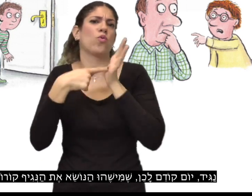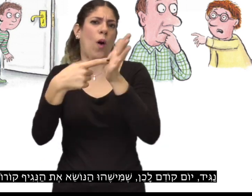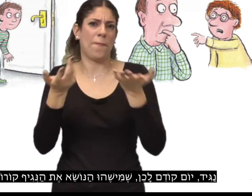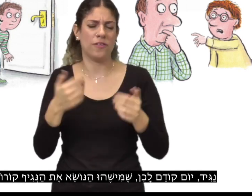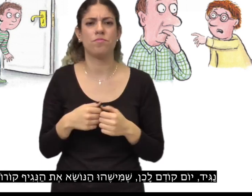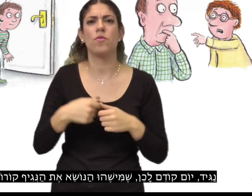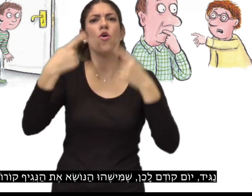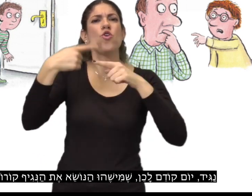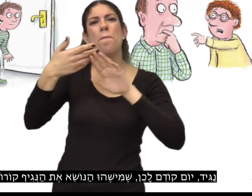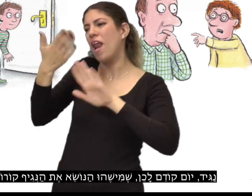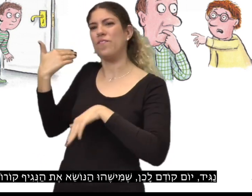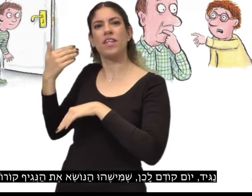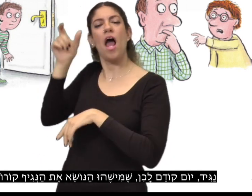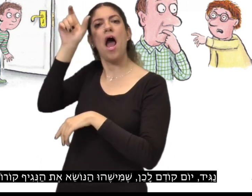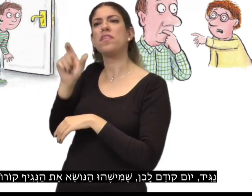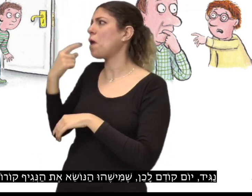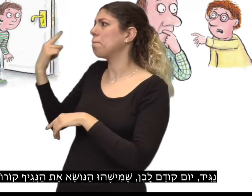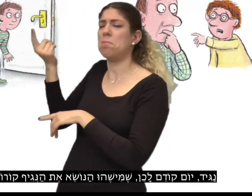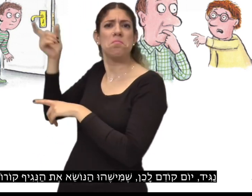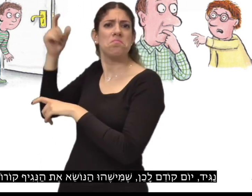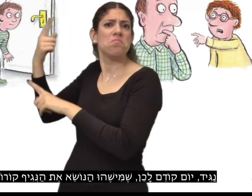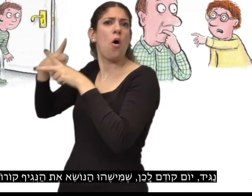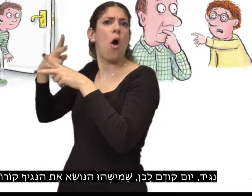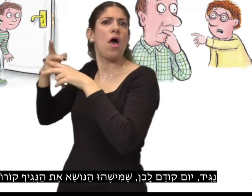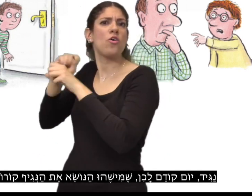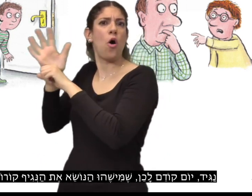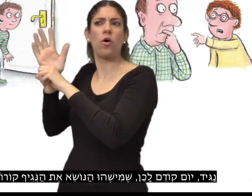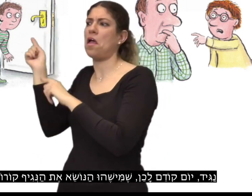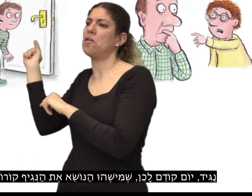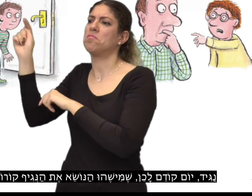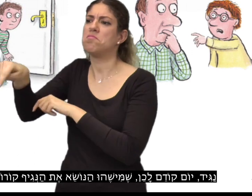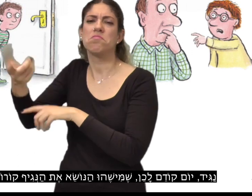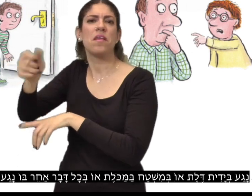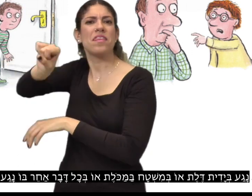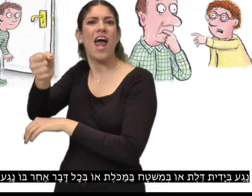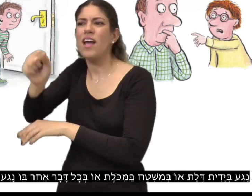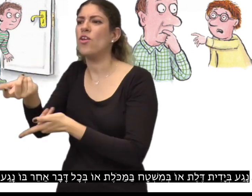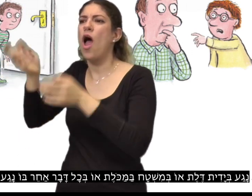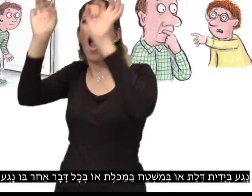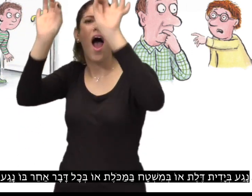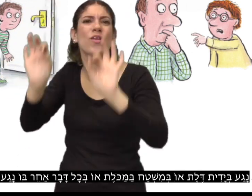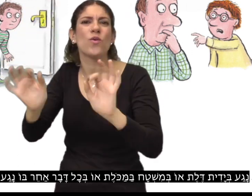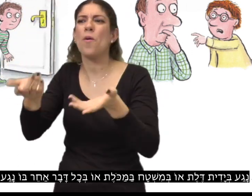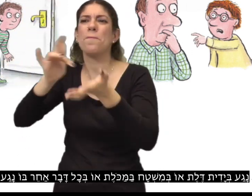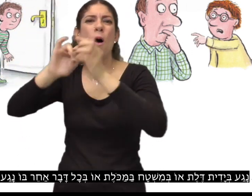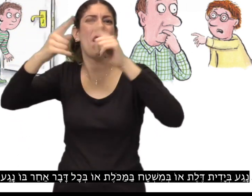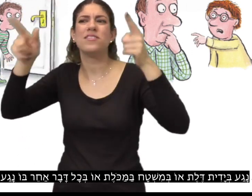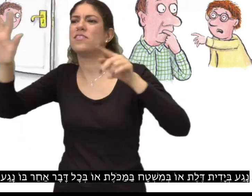נגיד, יום קודם לכן, שמישהו הנושא את נגיף הקורונה, נגע בידית דלת או במשטח במקולת או בכל